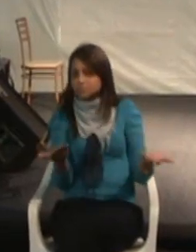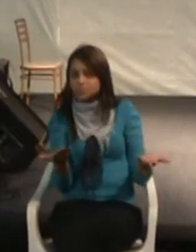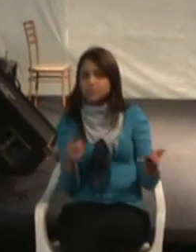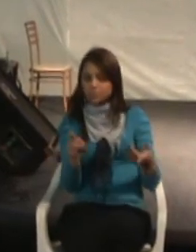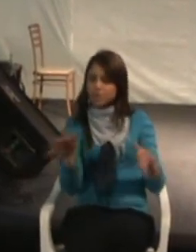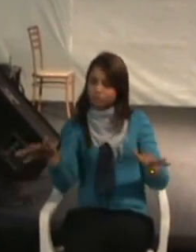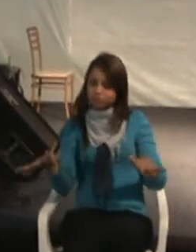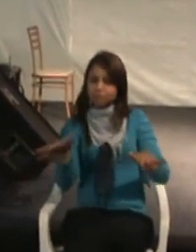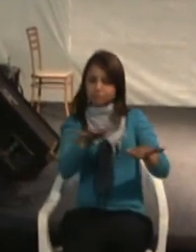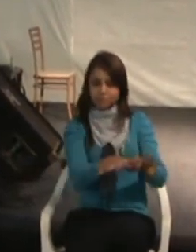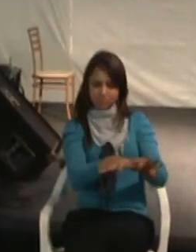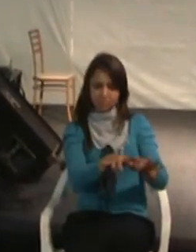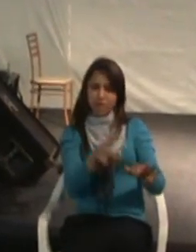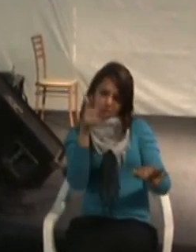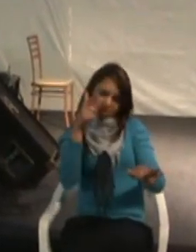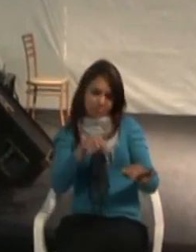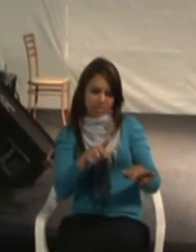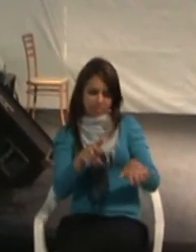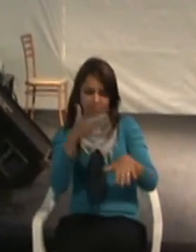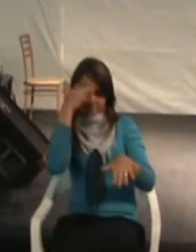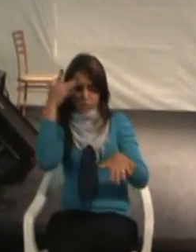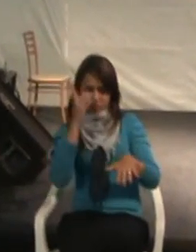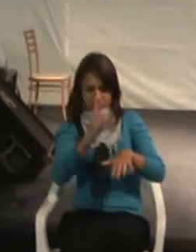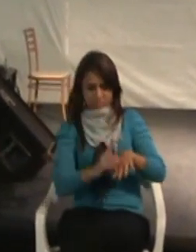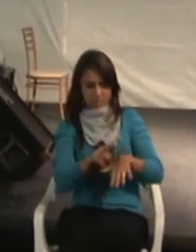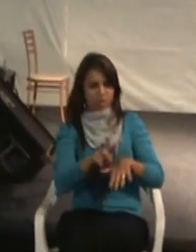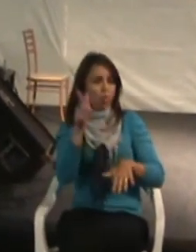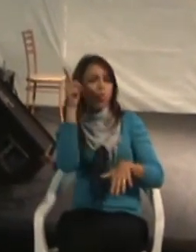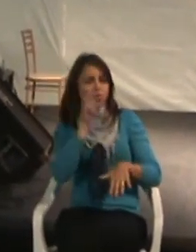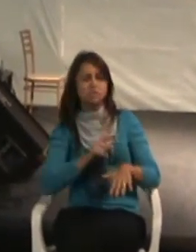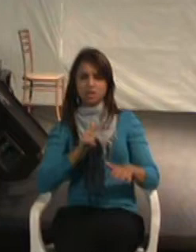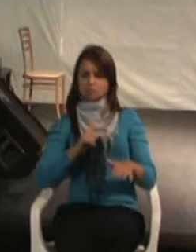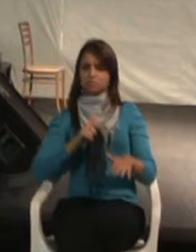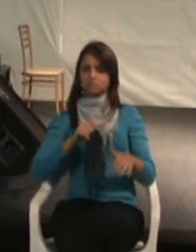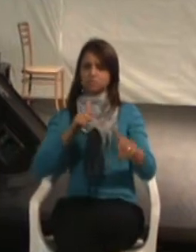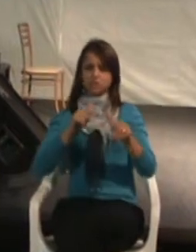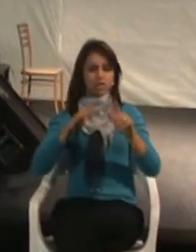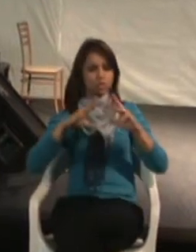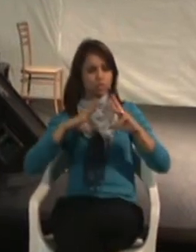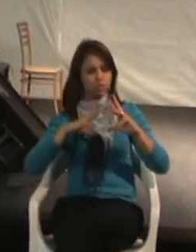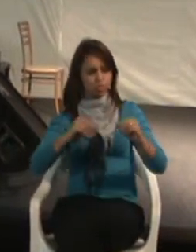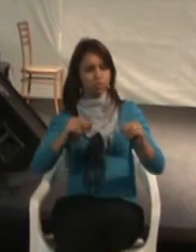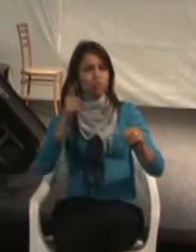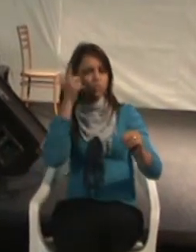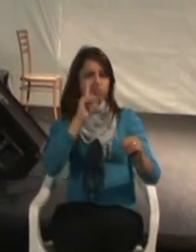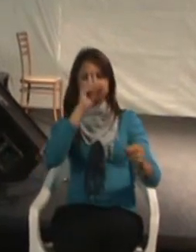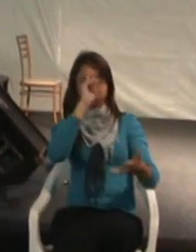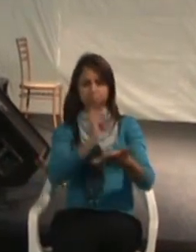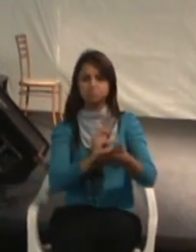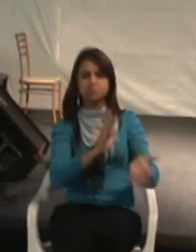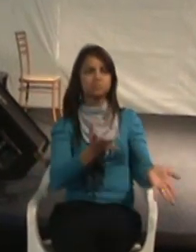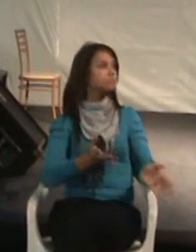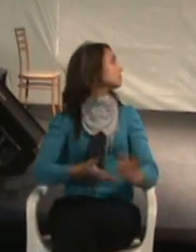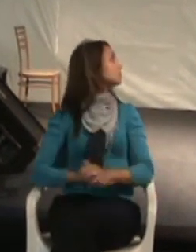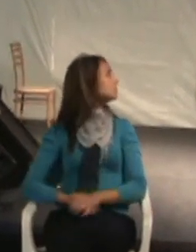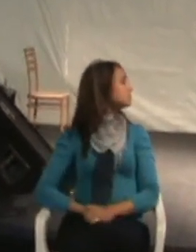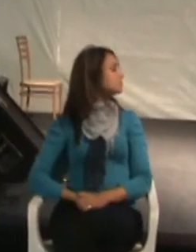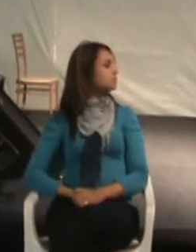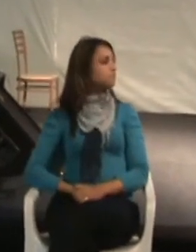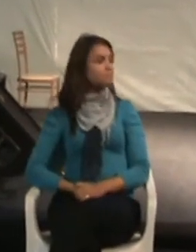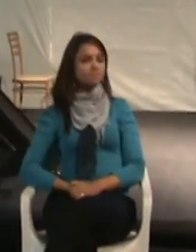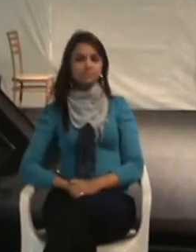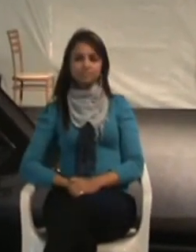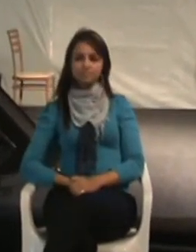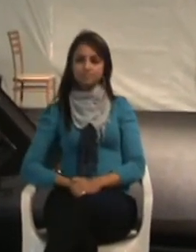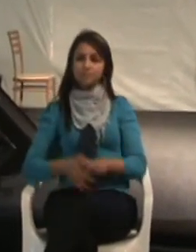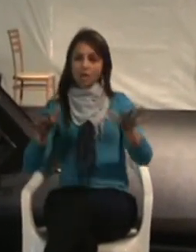atuar em todos os níveis de decisão. Ok. Inclusão